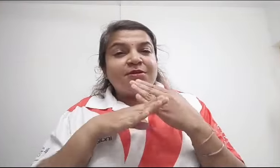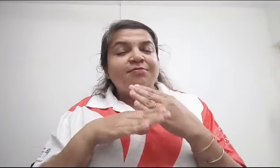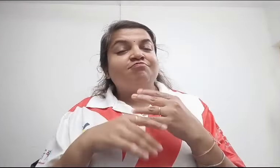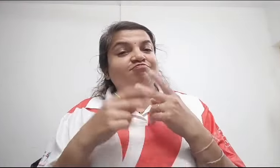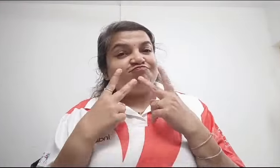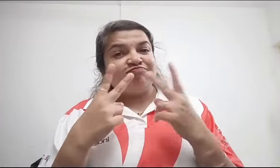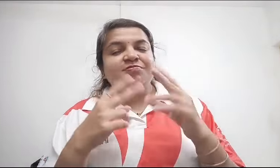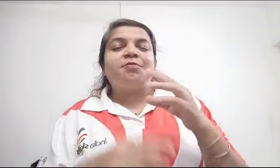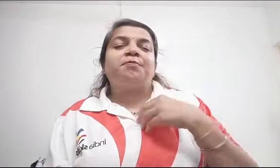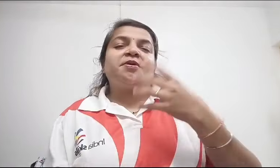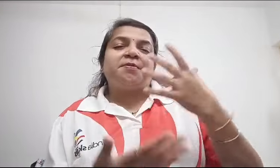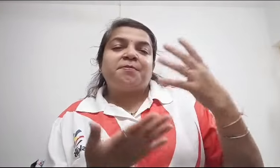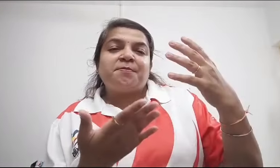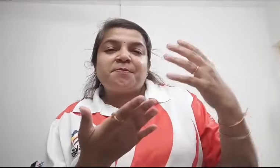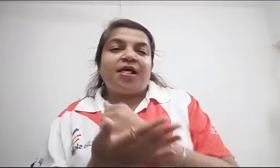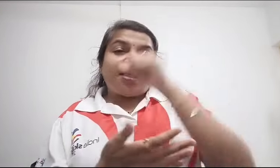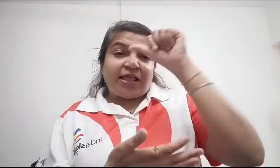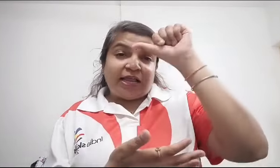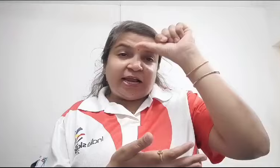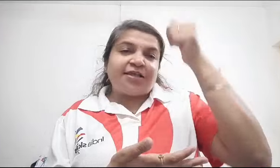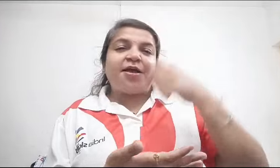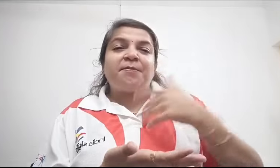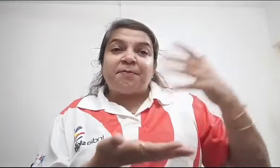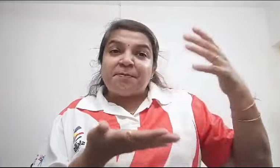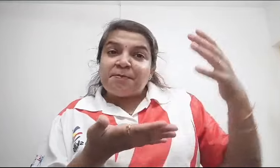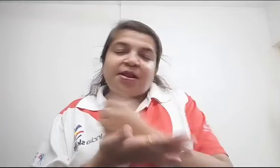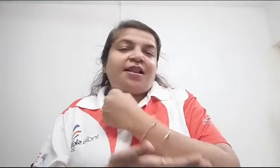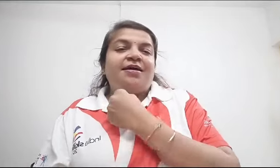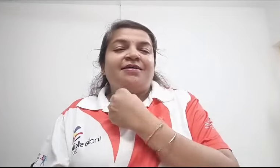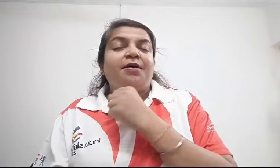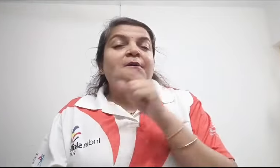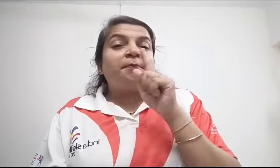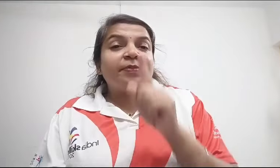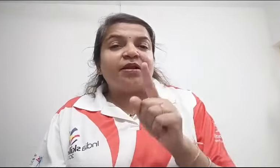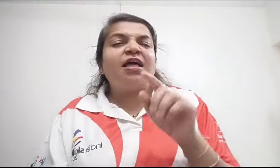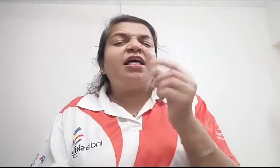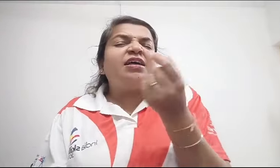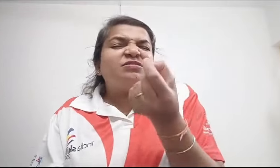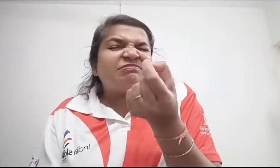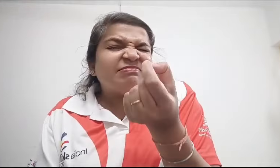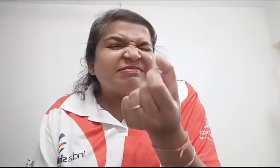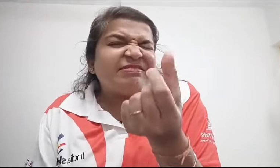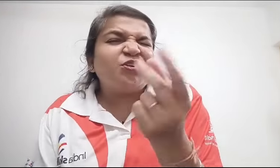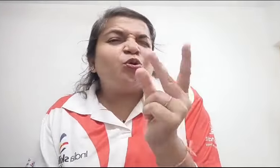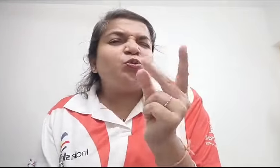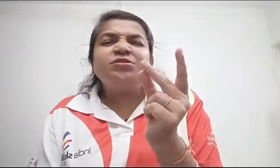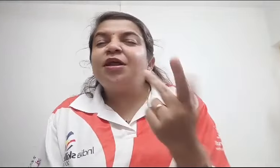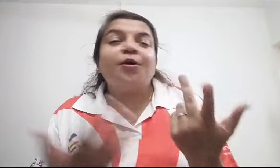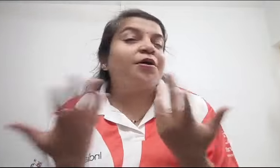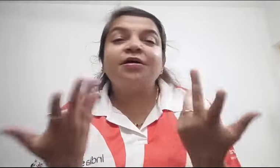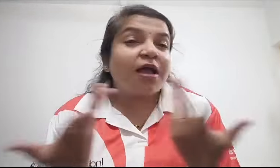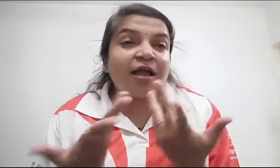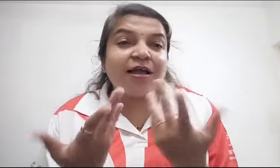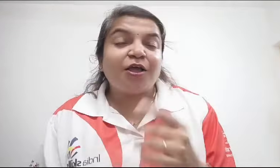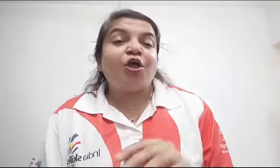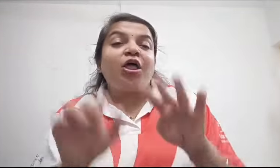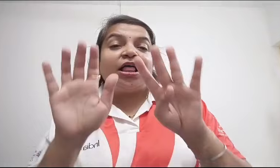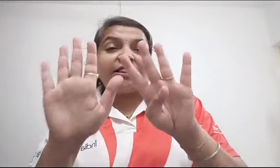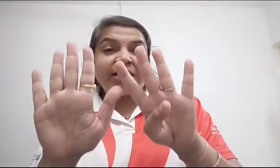उसके साथ, silver medal के साथ, इंडिया को मैंने excellence पुरसकार, जो पूरी 27